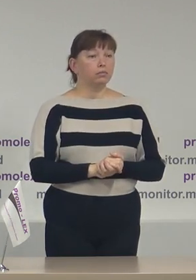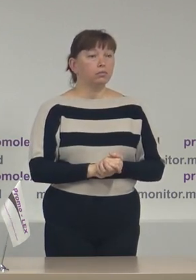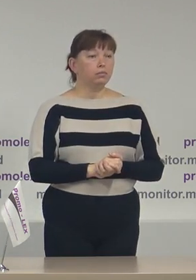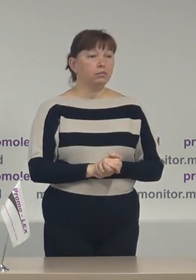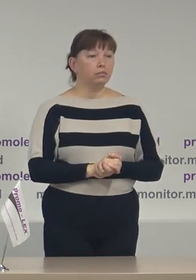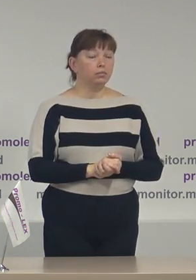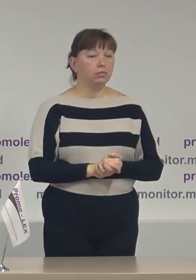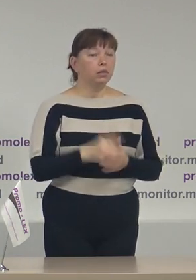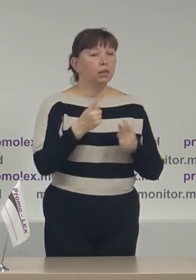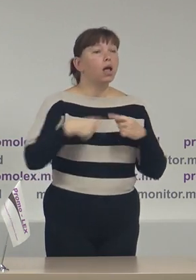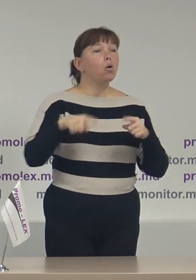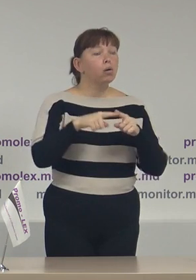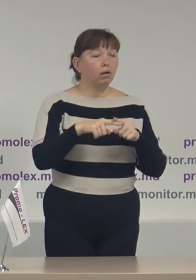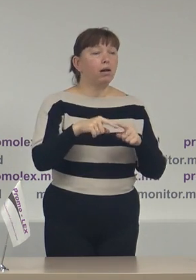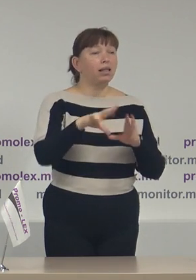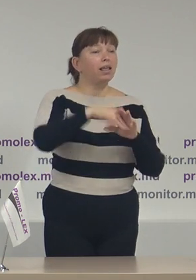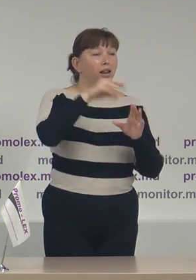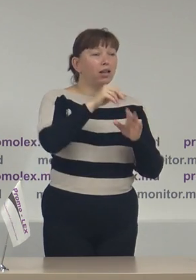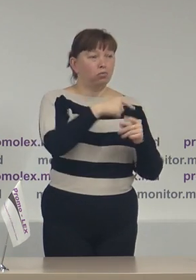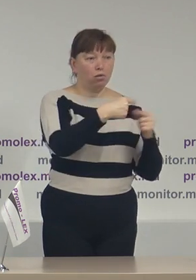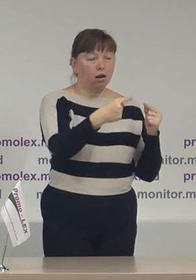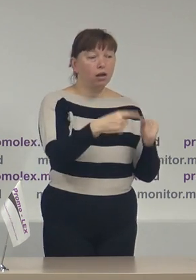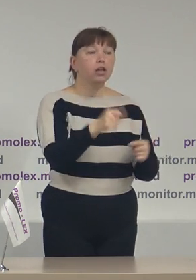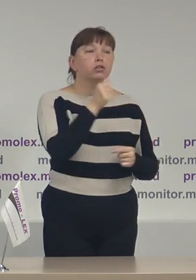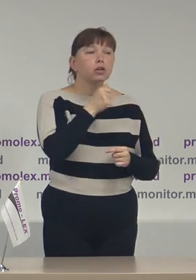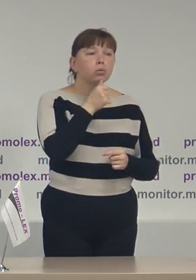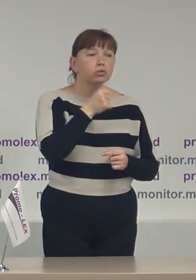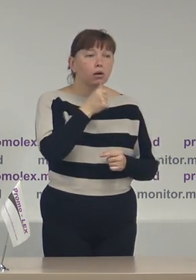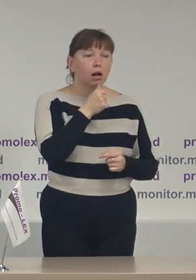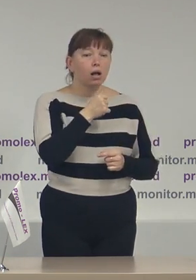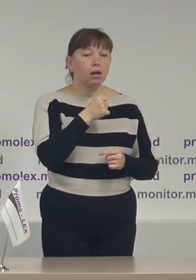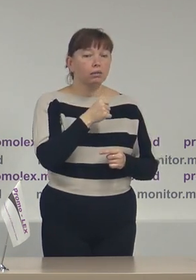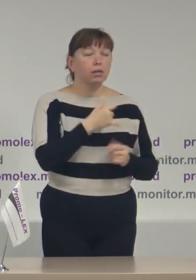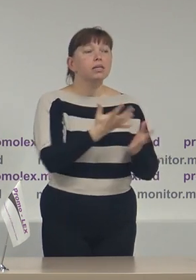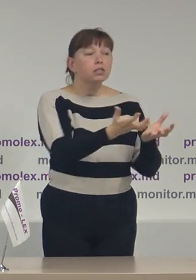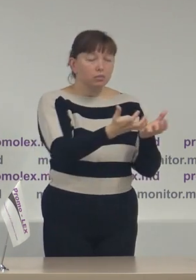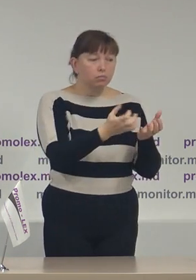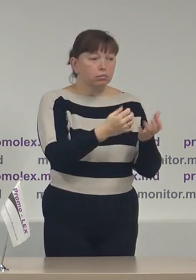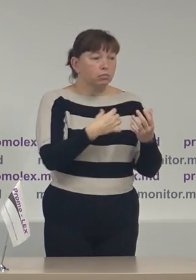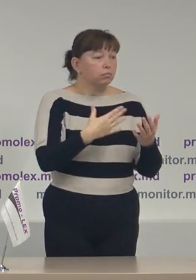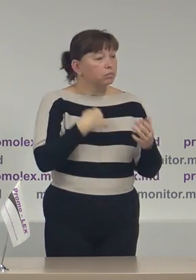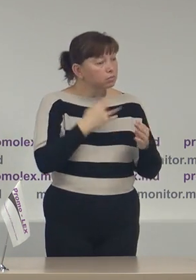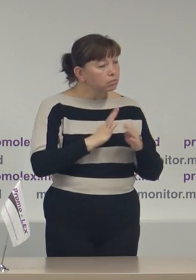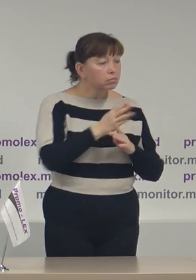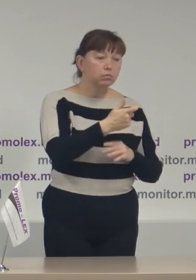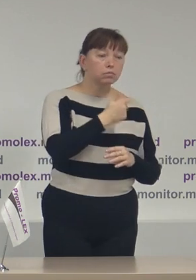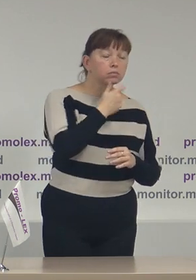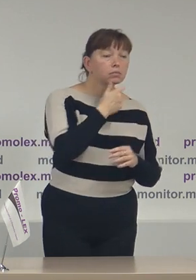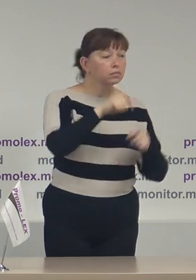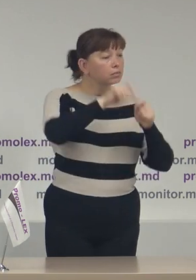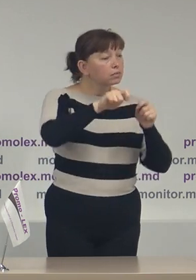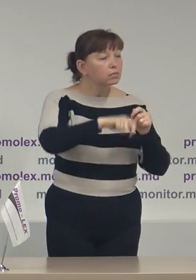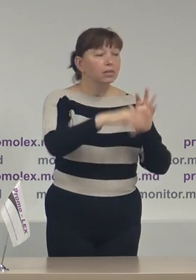la organele electorale și au încercat să obțină acces, să vadă și să facă